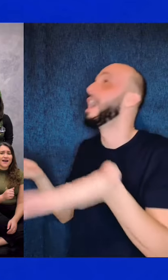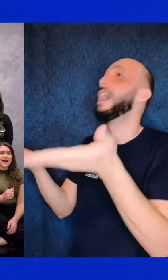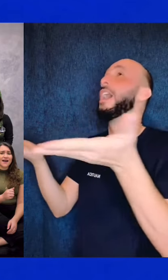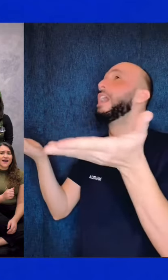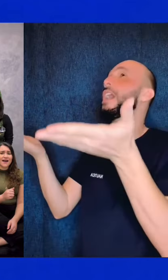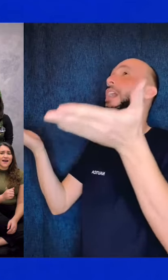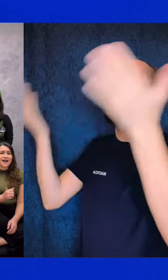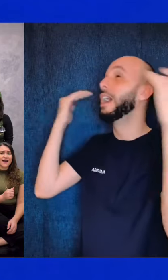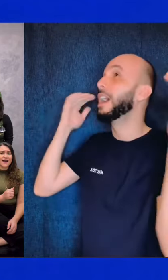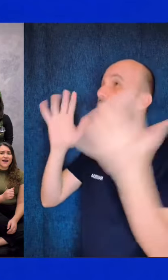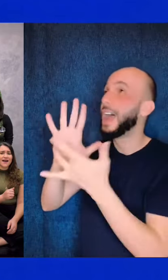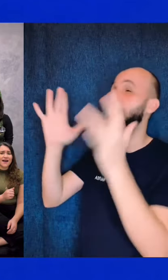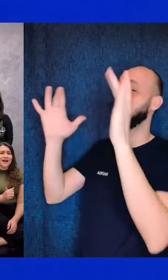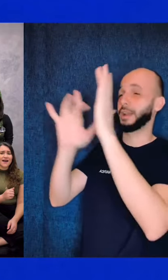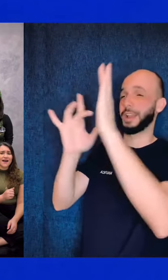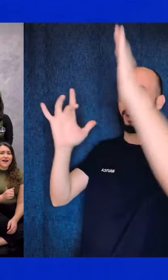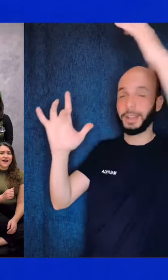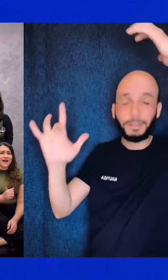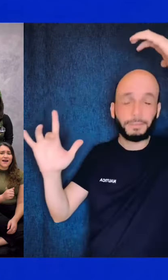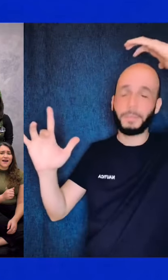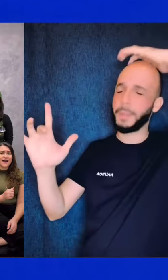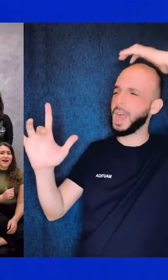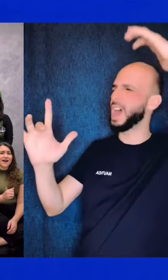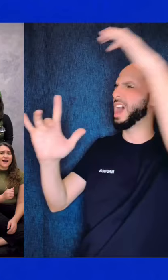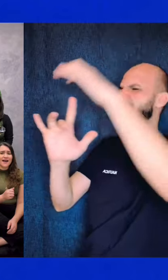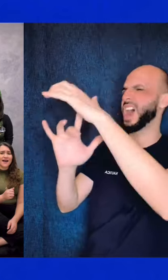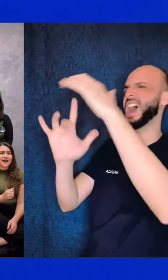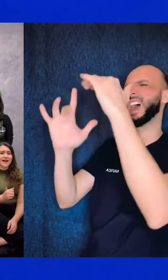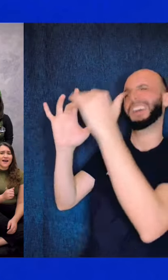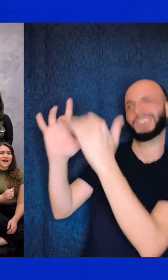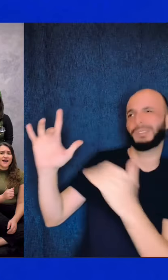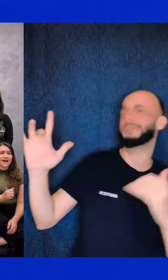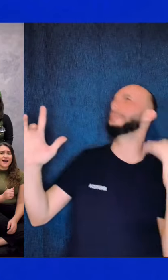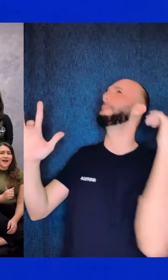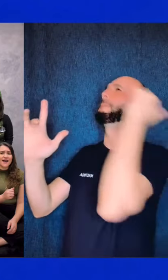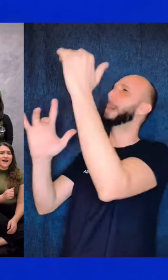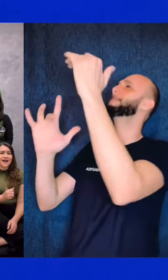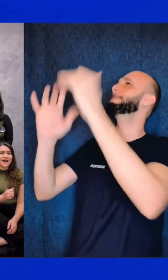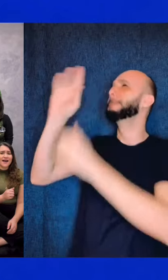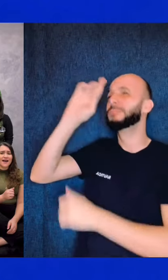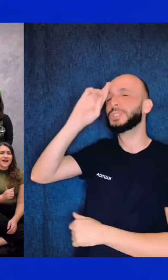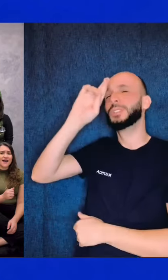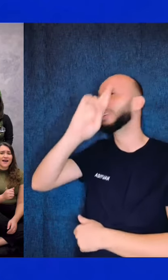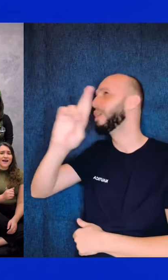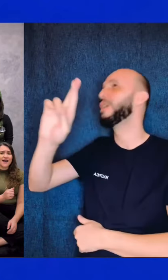Rei dos reis e Senhor,